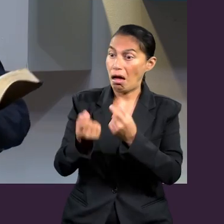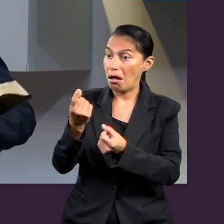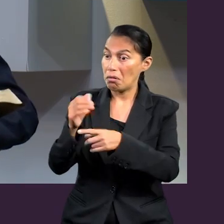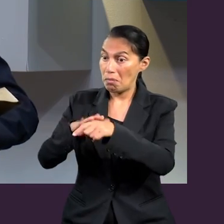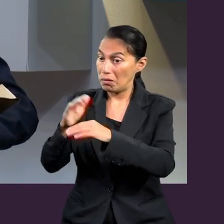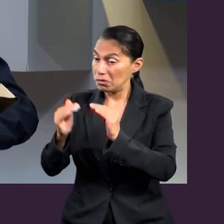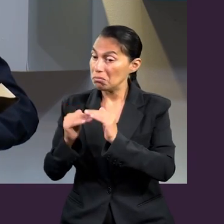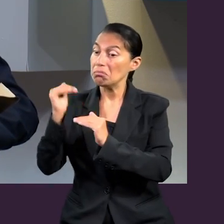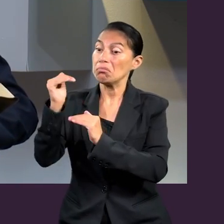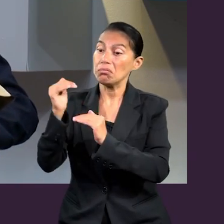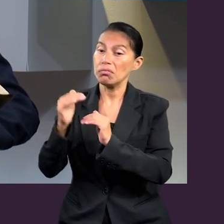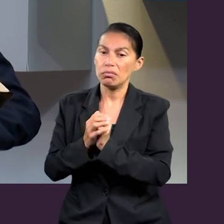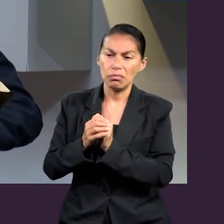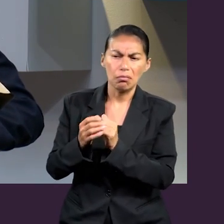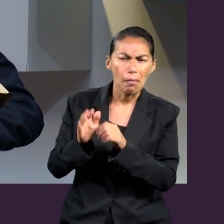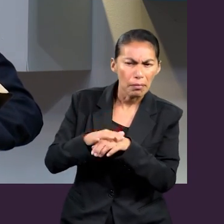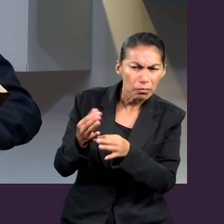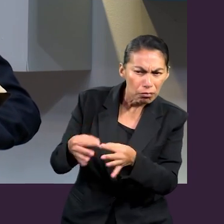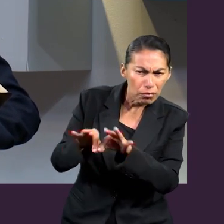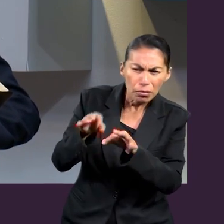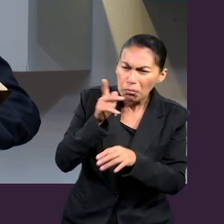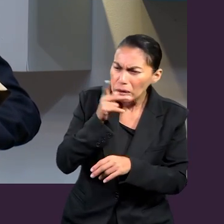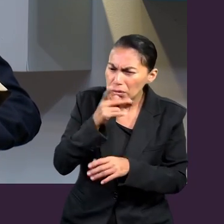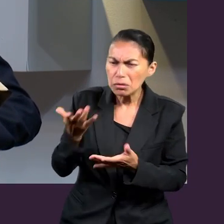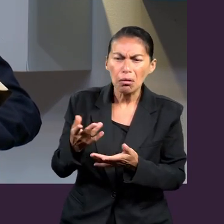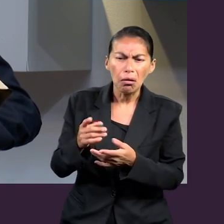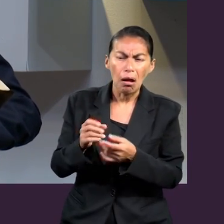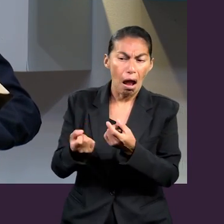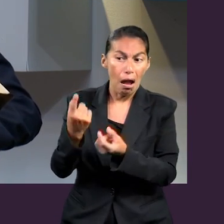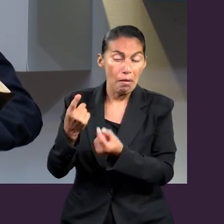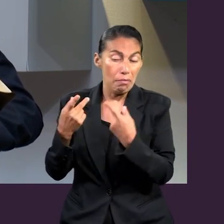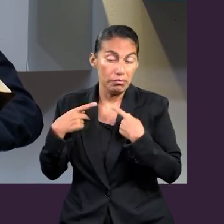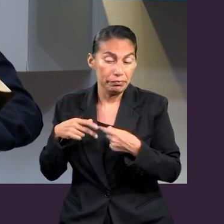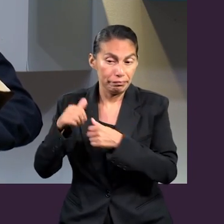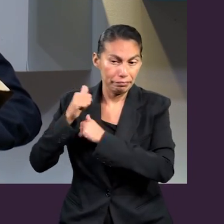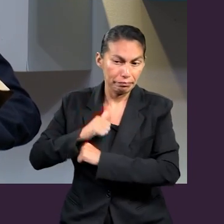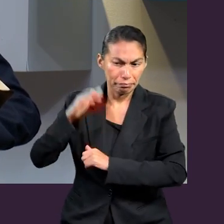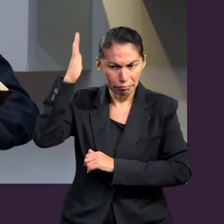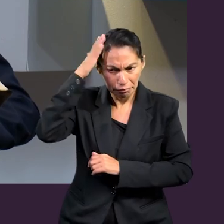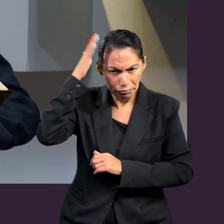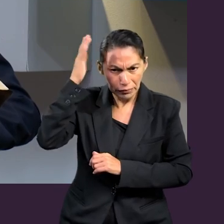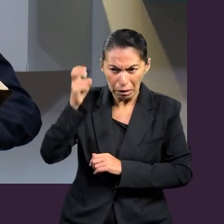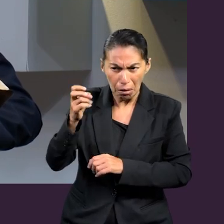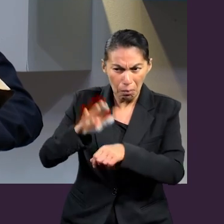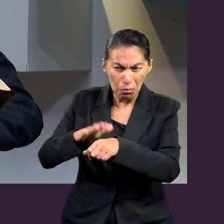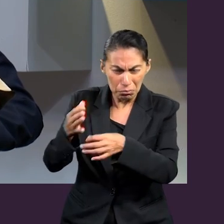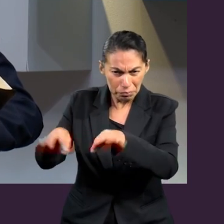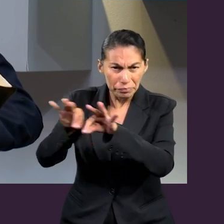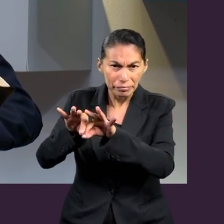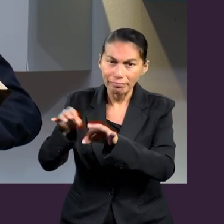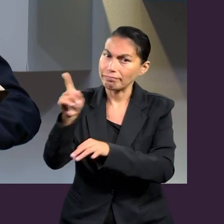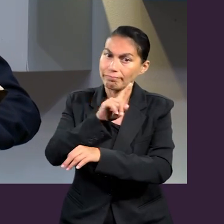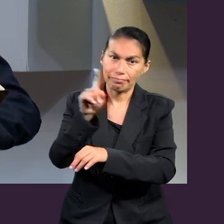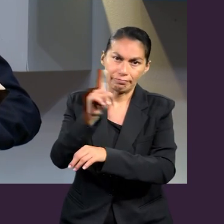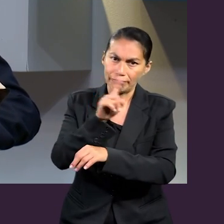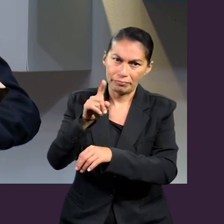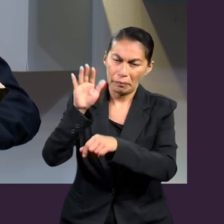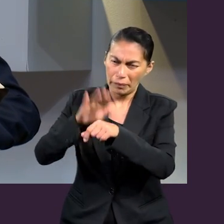iglesia. Aquí no hay ninguna otra persona importante. No es el pastor, no son los miembros, tal cual persona que te desempeñe un cargo.